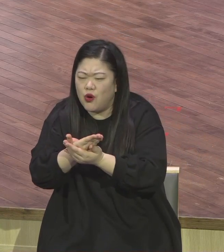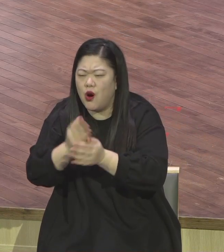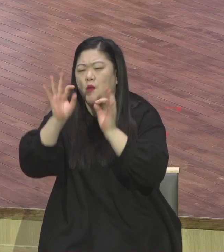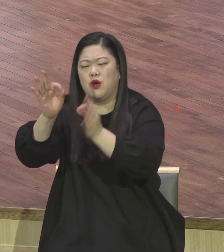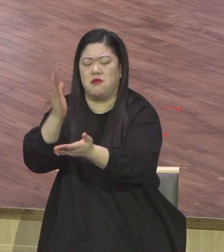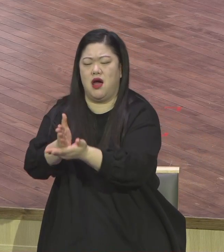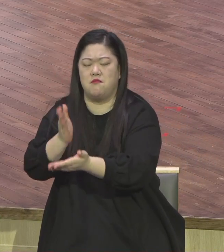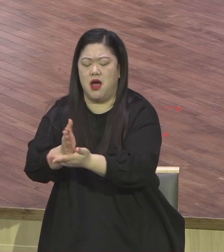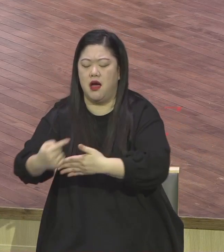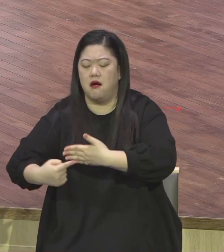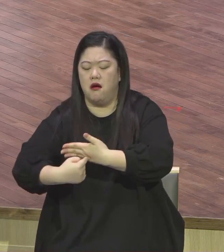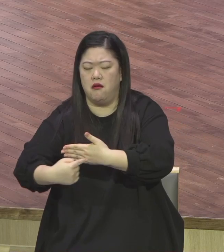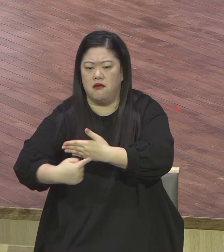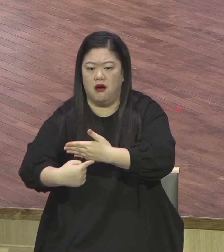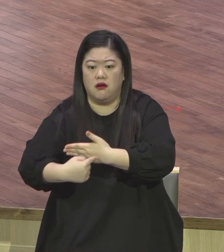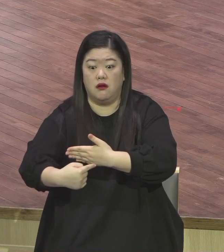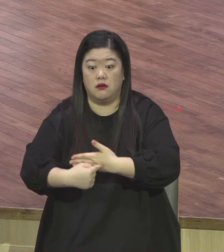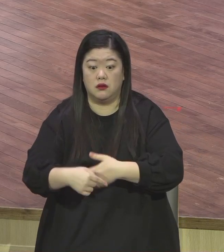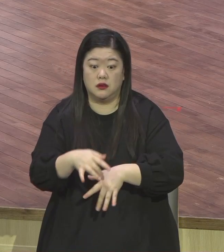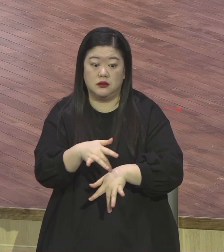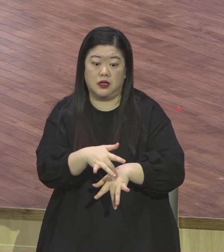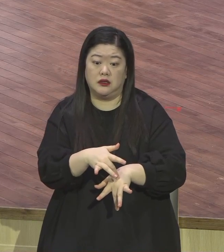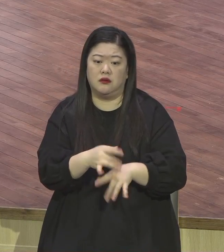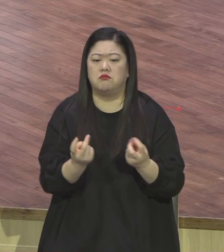계속 속이고 있어요. 우리를 속이고 있다고요.